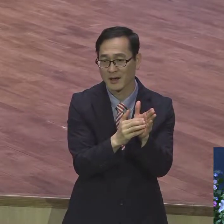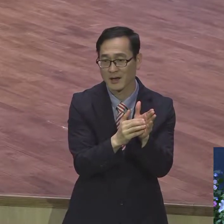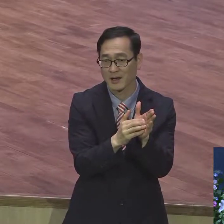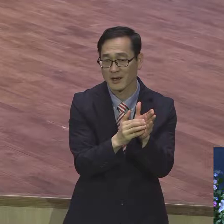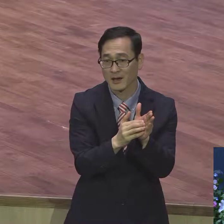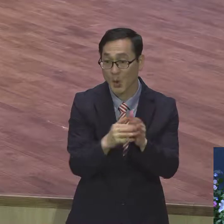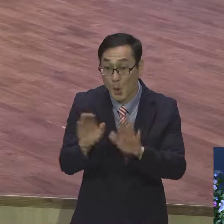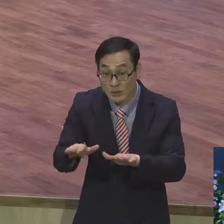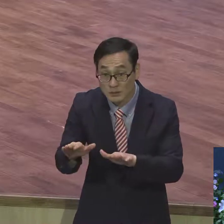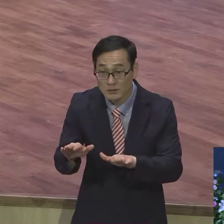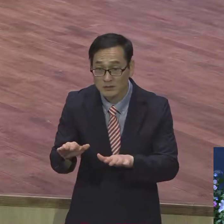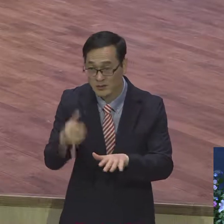매일